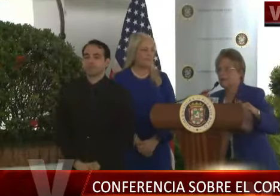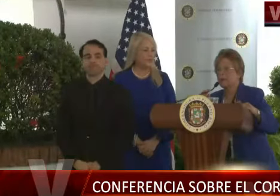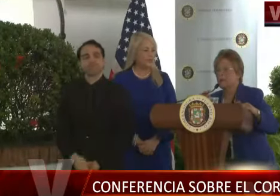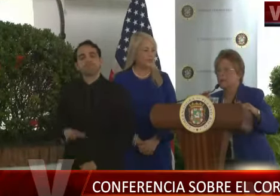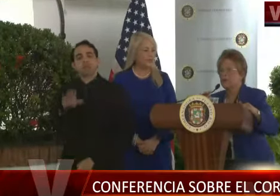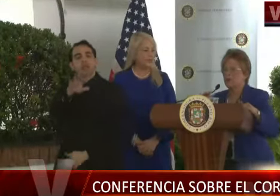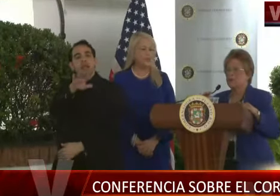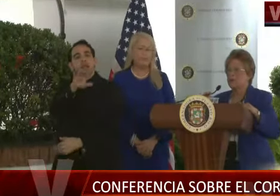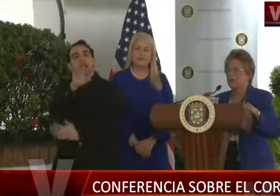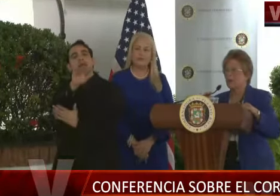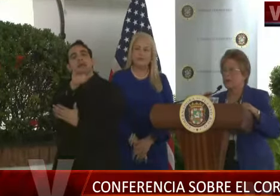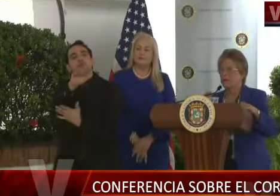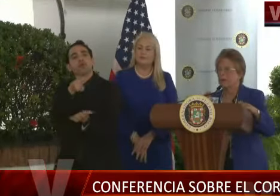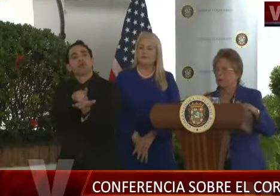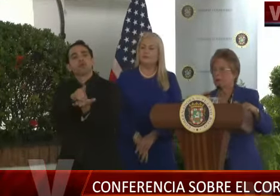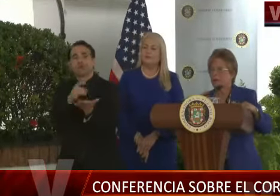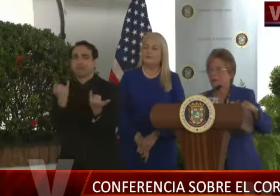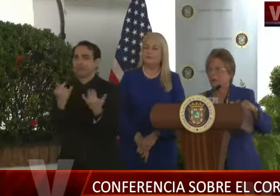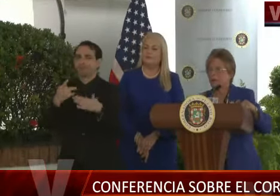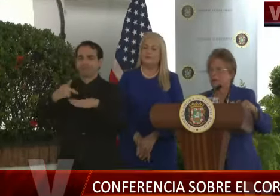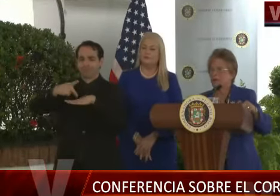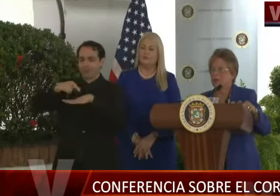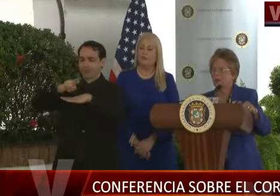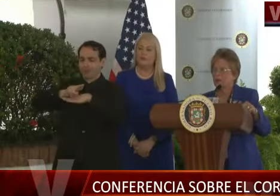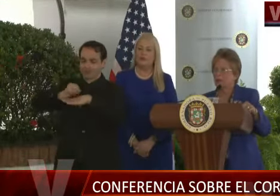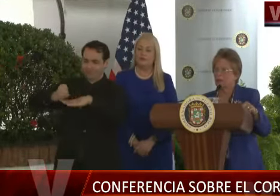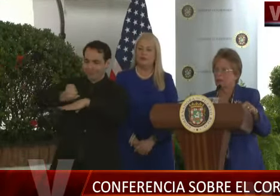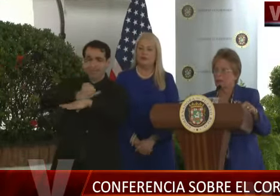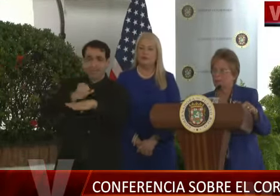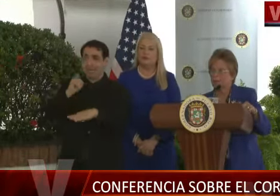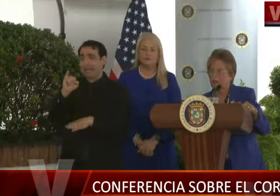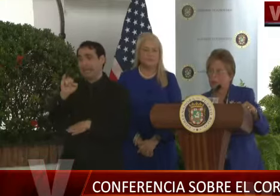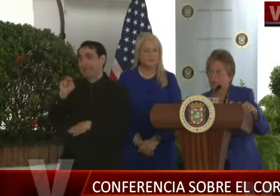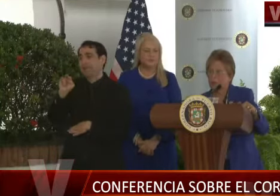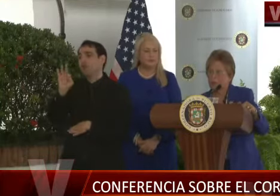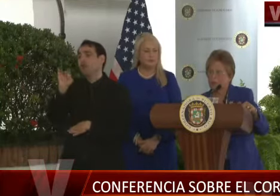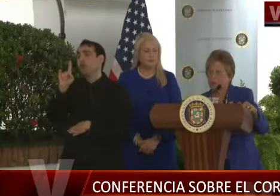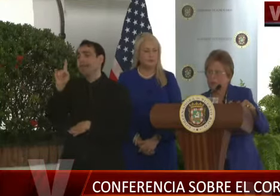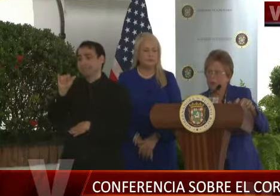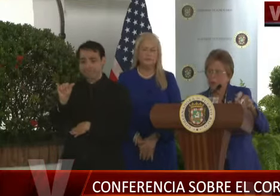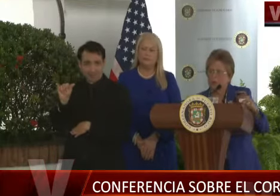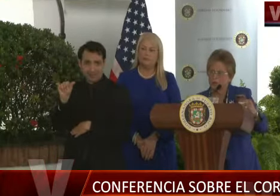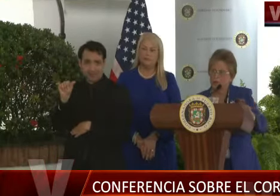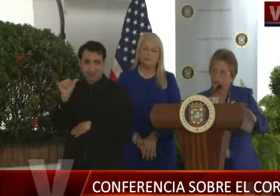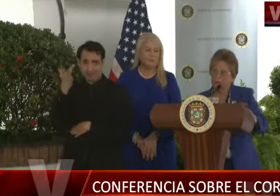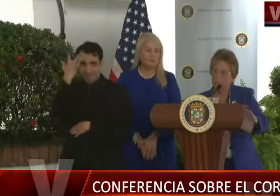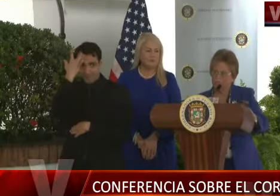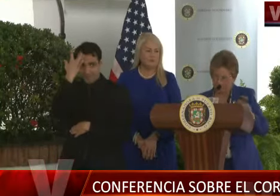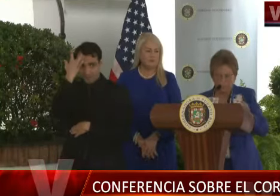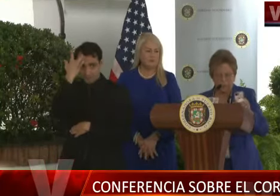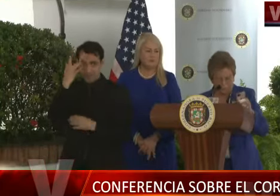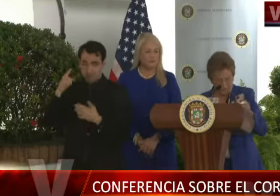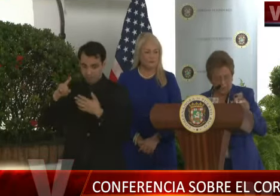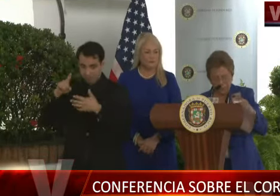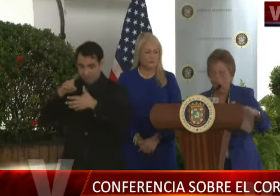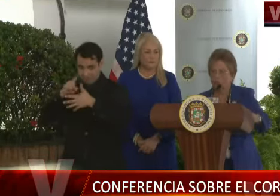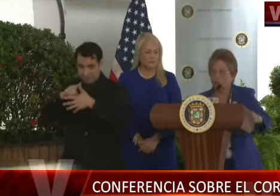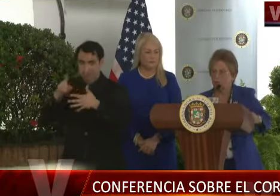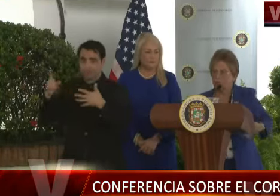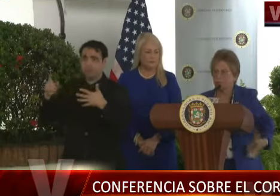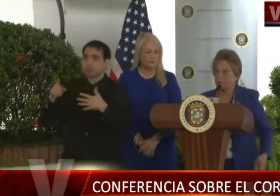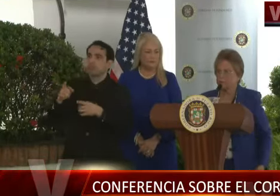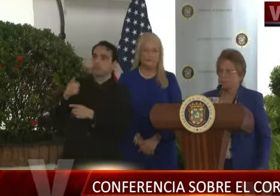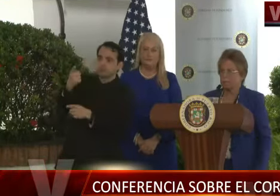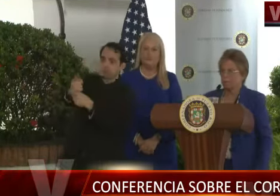Doctora, estamos viviendo en una isla donde tenemos la influenza, ¿verdad? Estamos viviendo en una isla donde tenemos la influenza, ¿verdad?